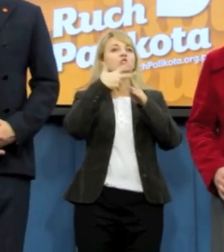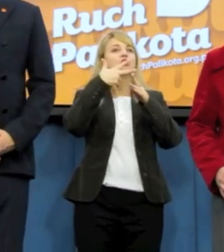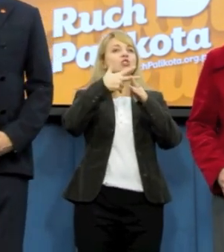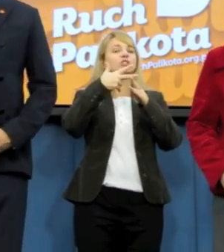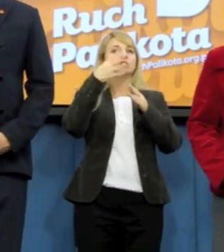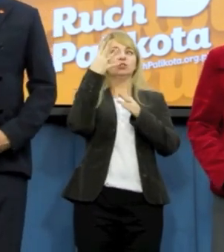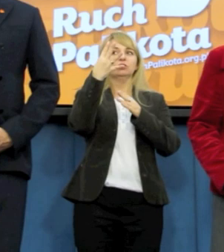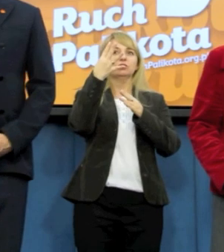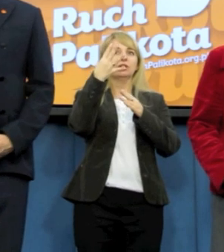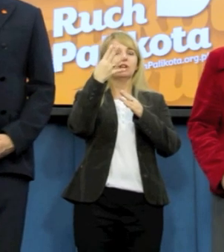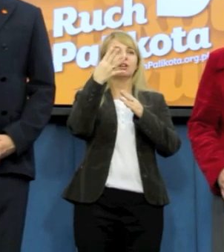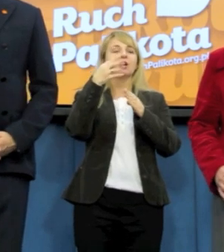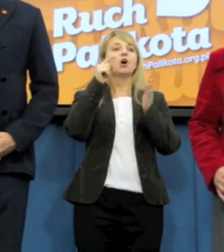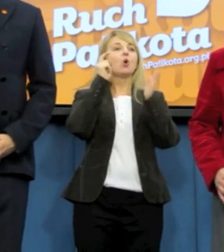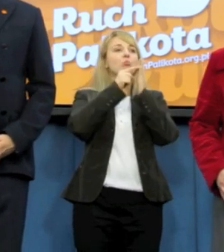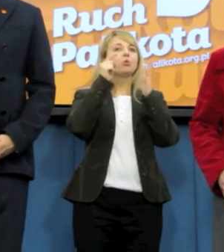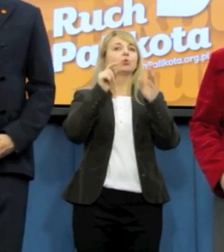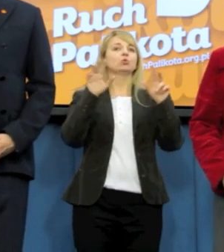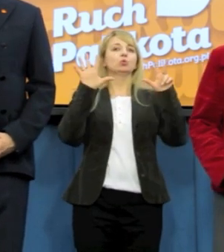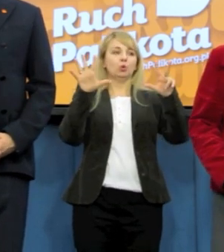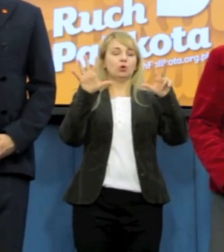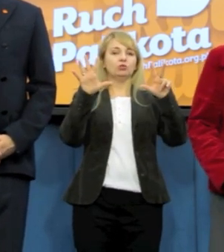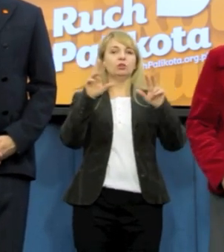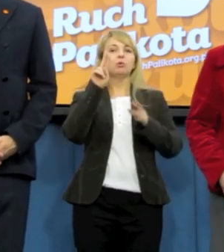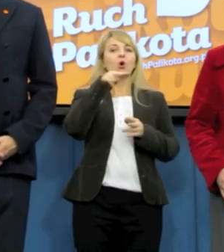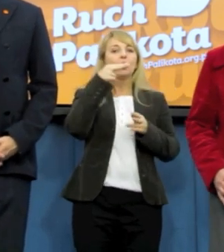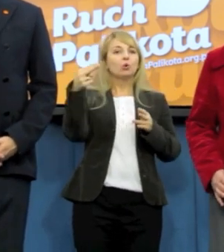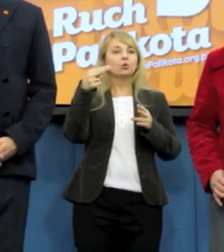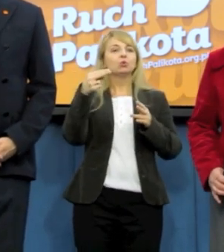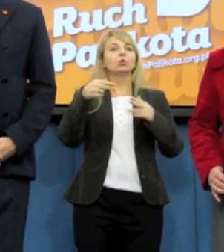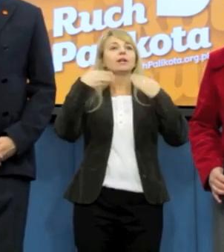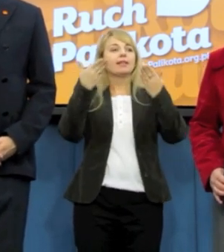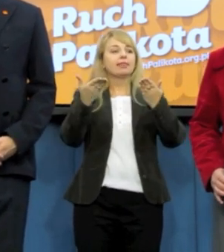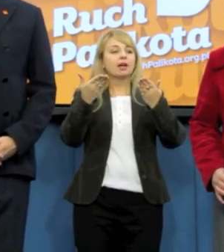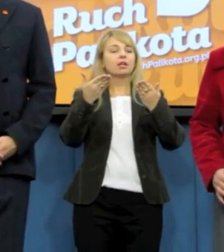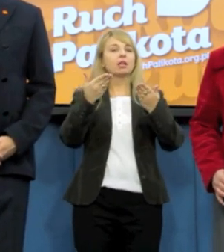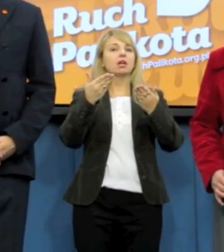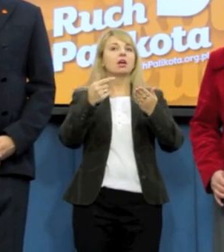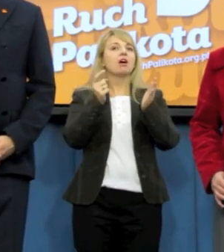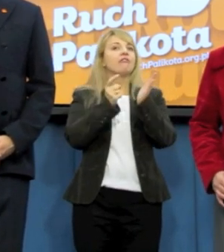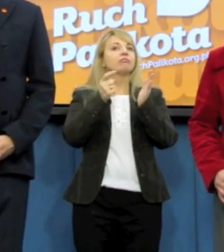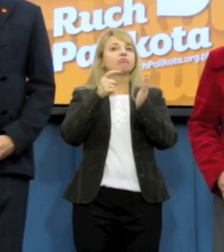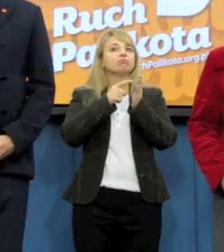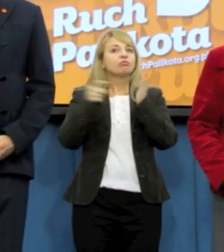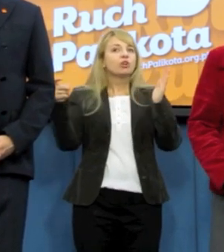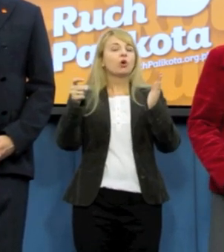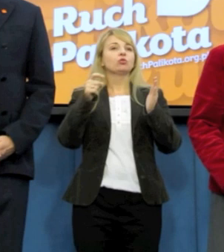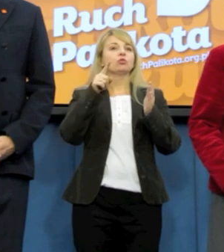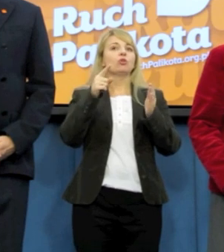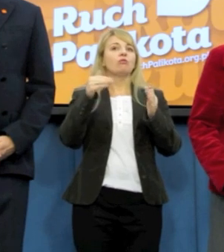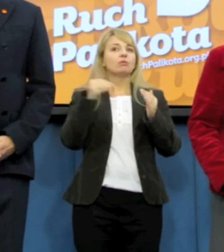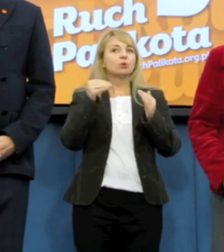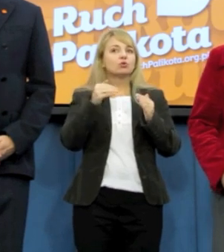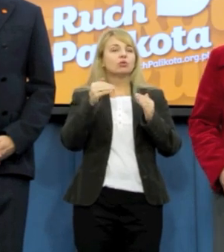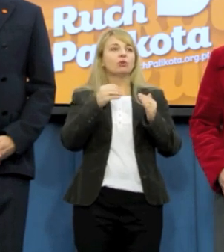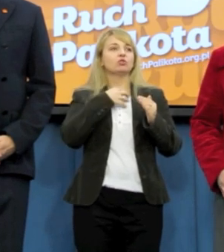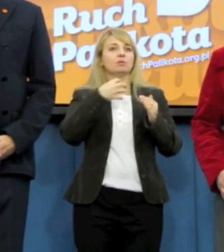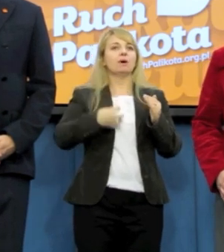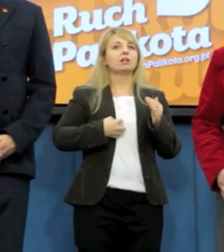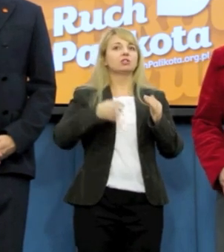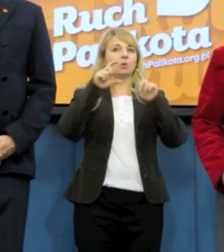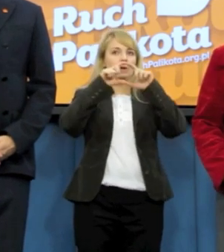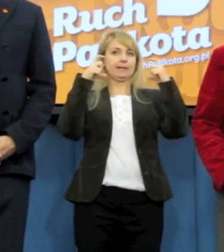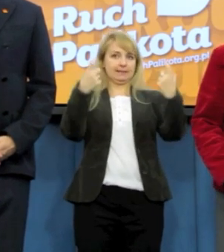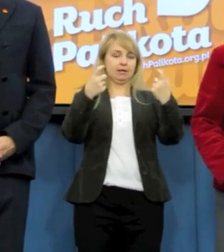34 punkt 8, który daje szczególne uprawnienie Marszałkowi Sejmu do